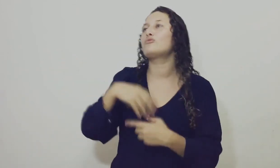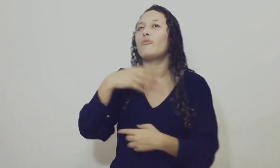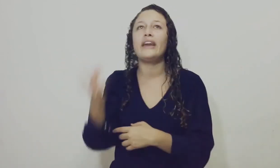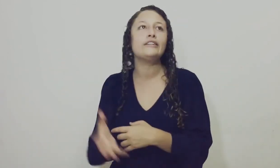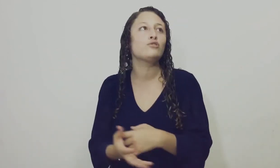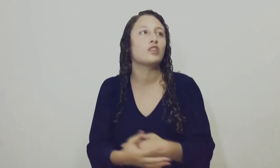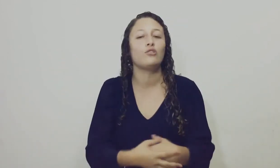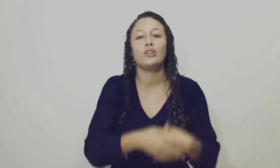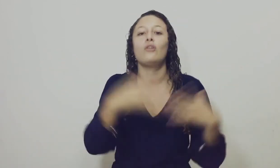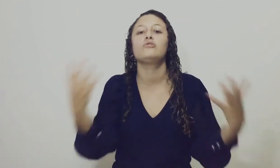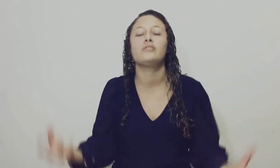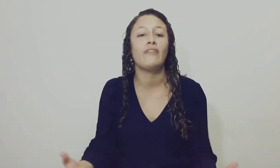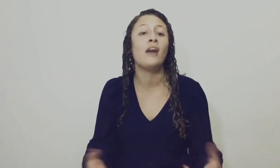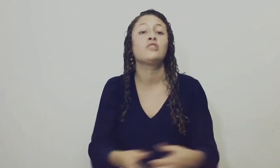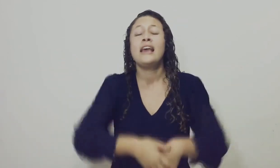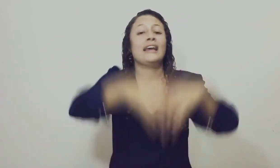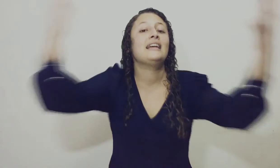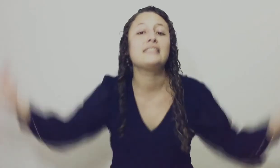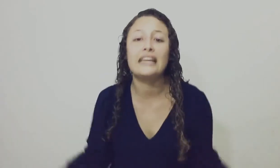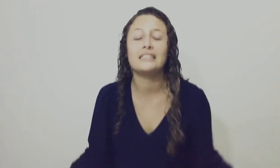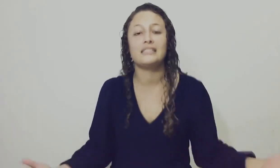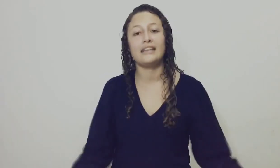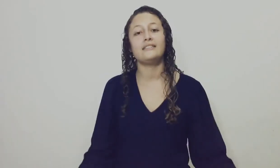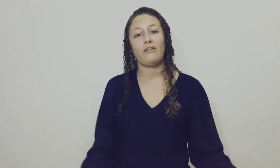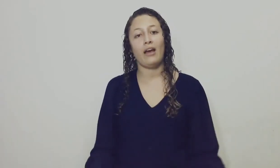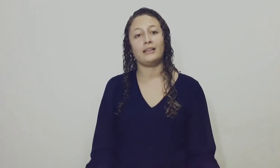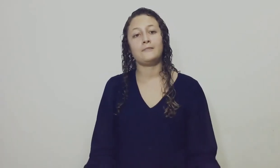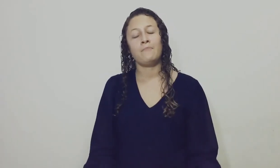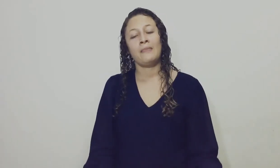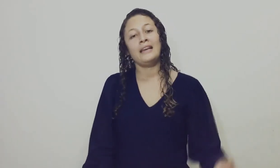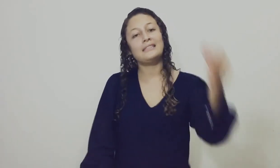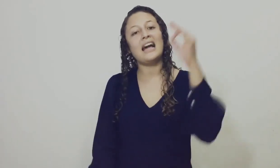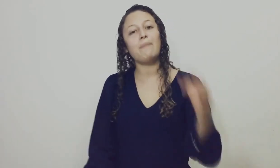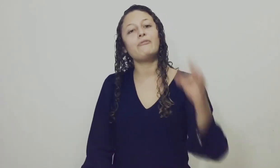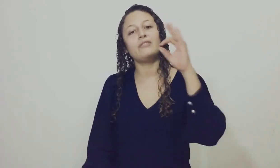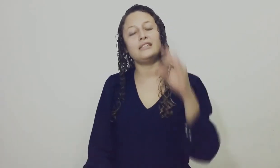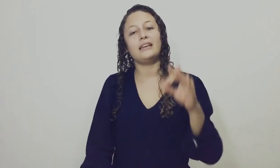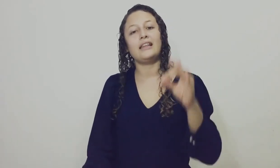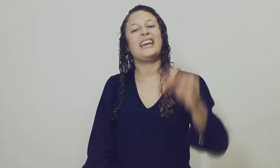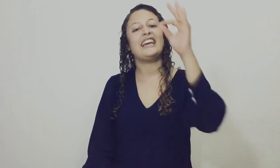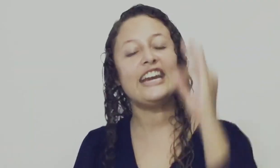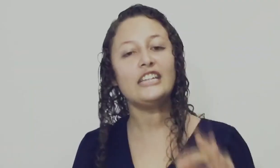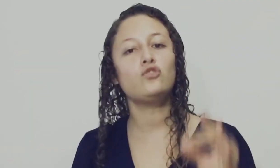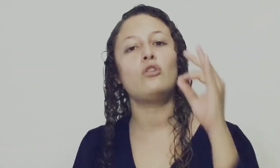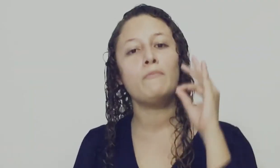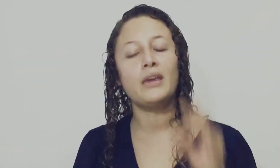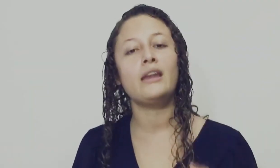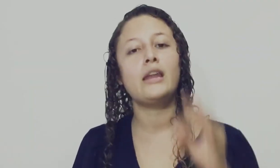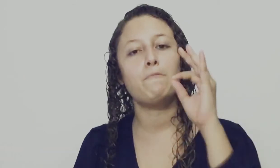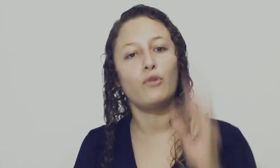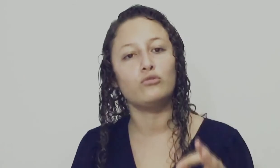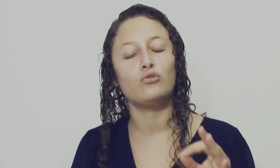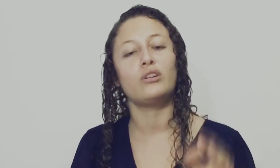Que los gobiernos Que los negocios Cerrados Que las iglesias Están cerradas Está la profecía De que Cristo